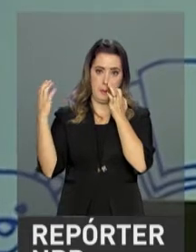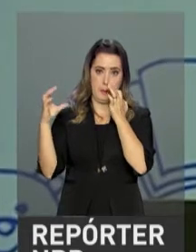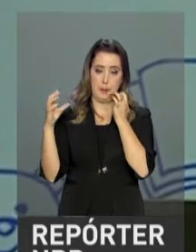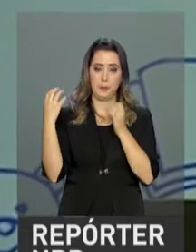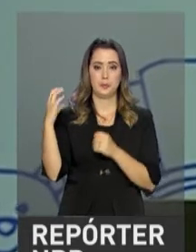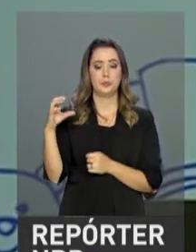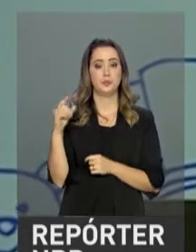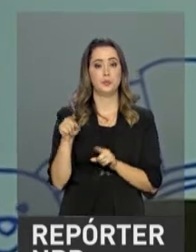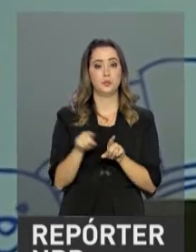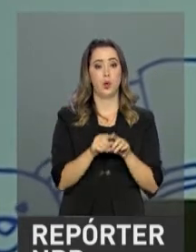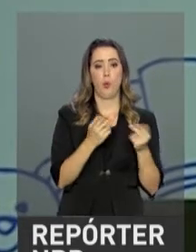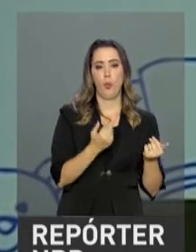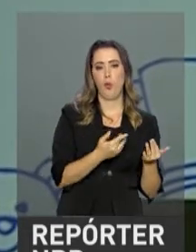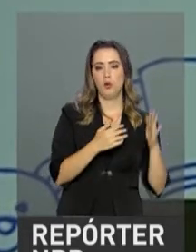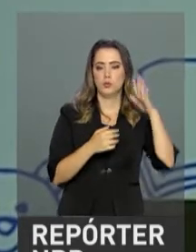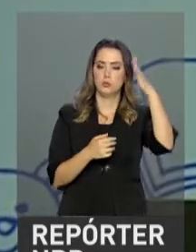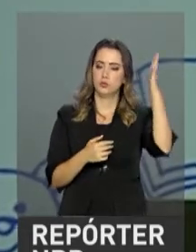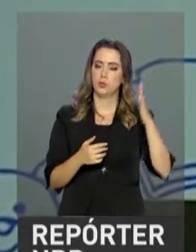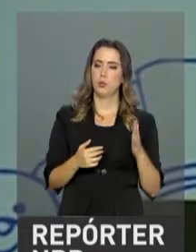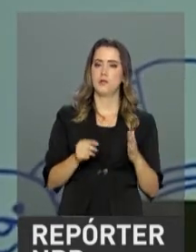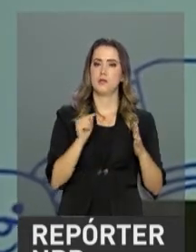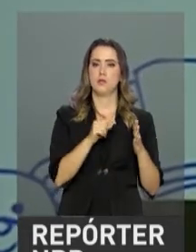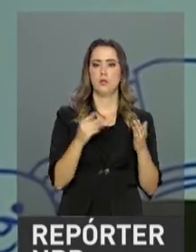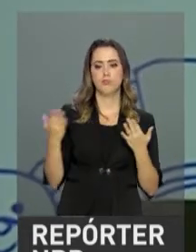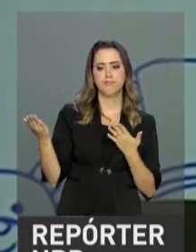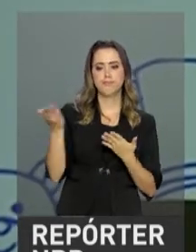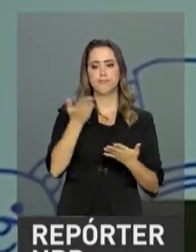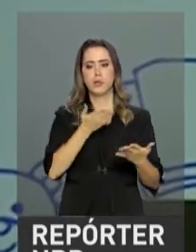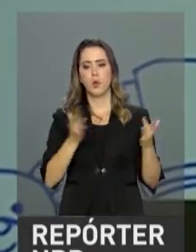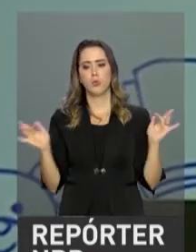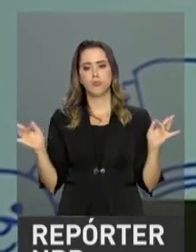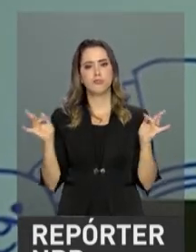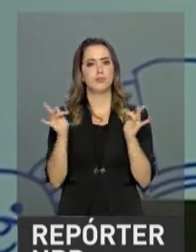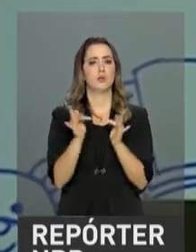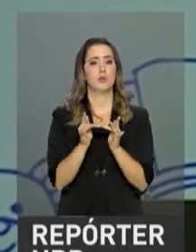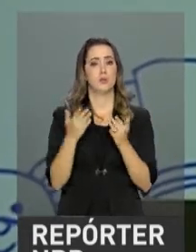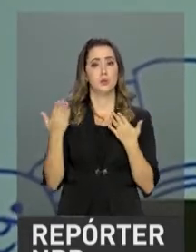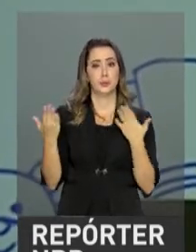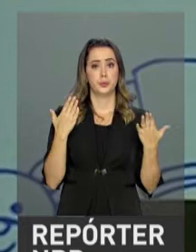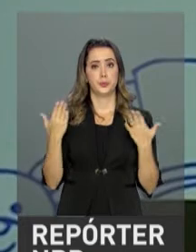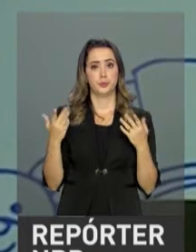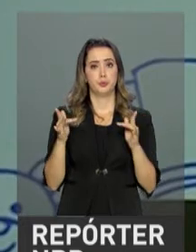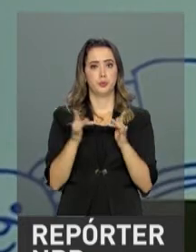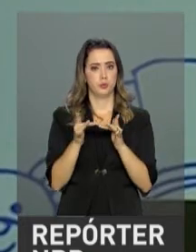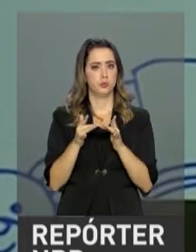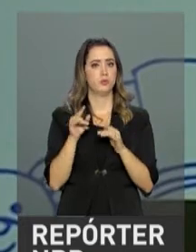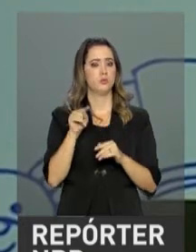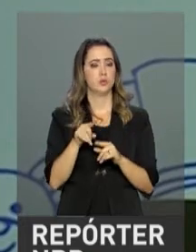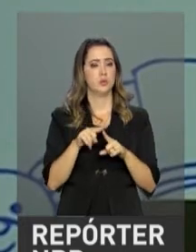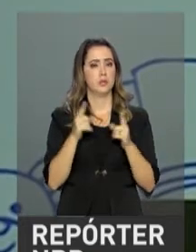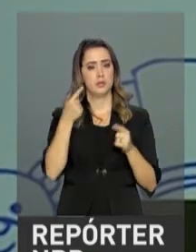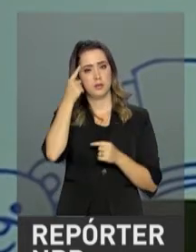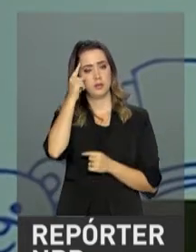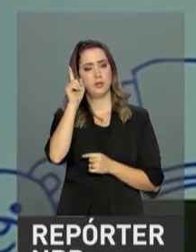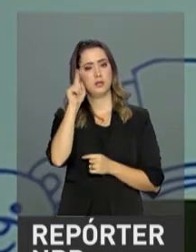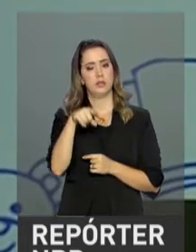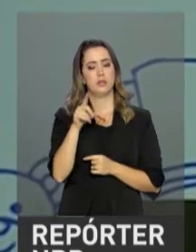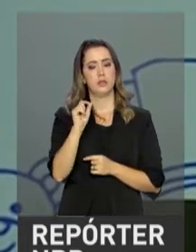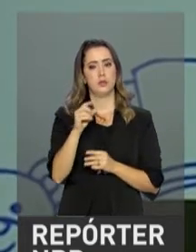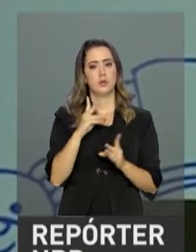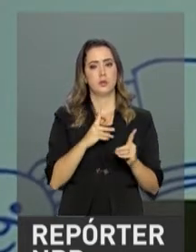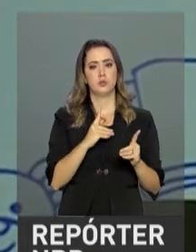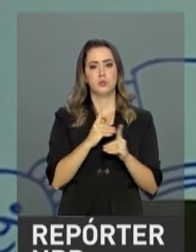Colômbia e os programas que estamos fazendo aqui no nosso país. Mas a ideia básica é esta, quer dizer, estes